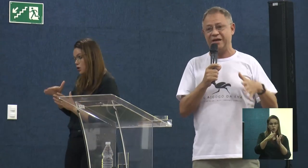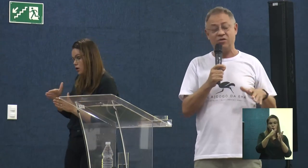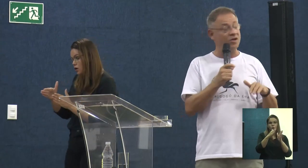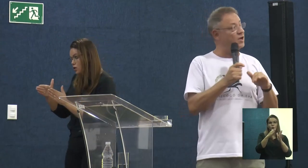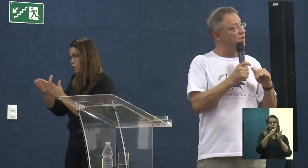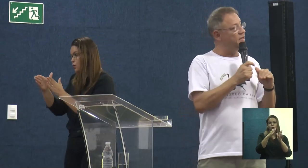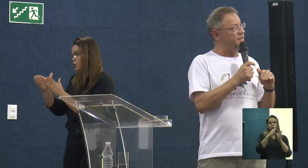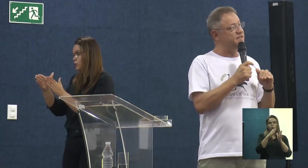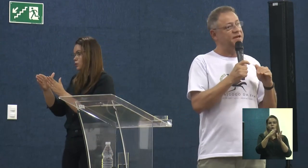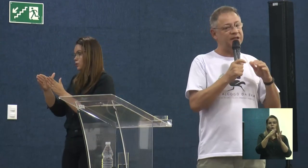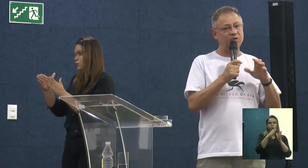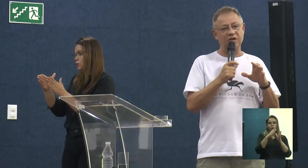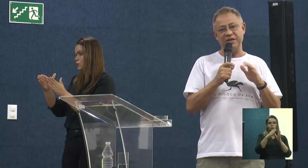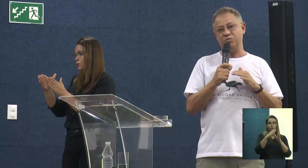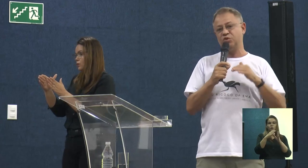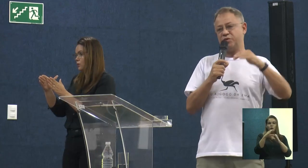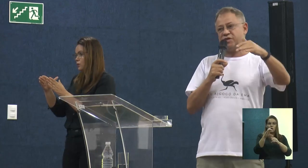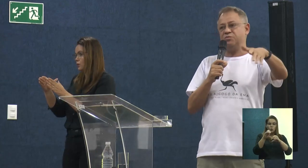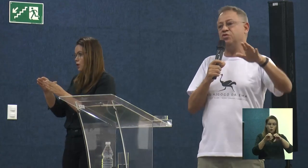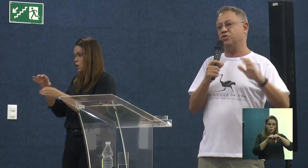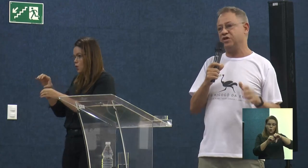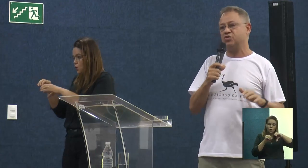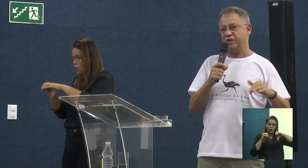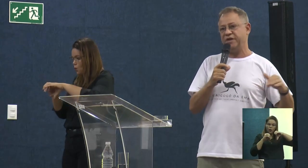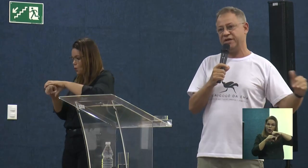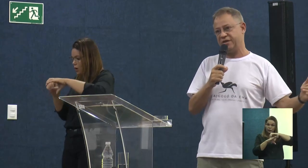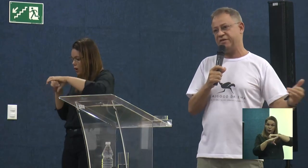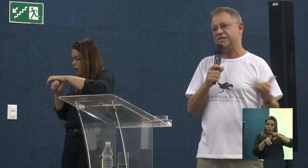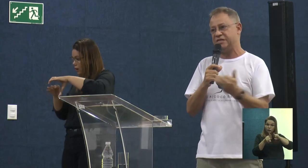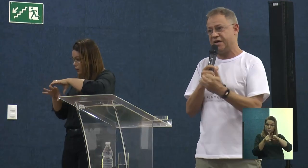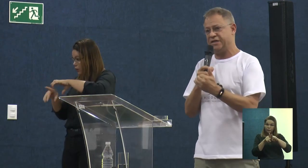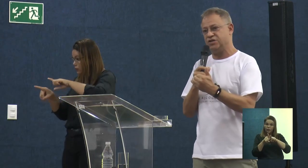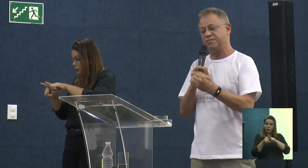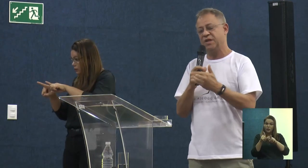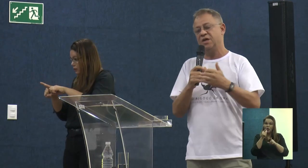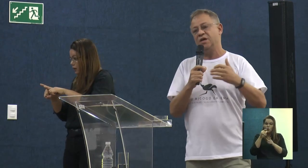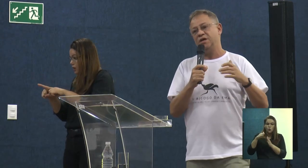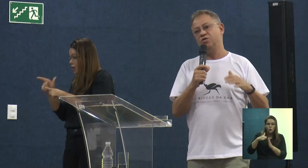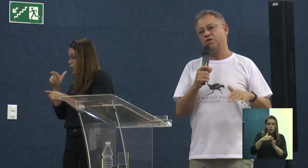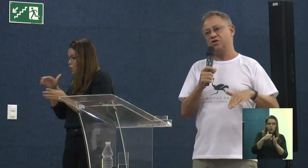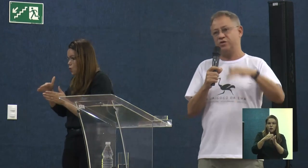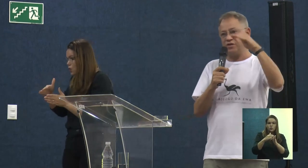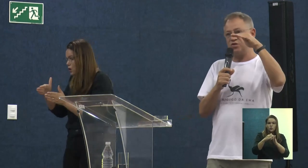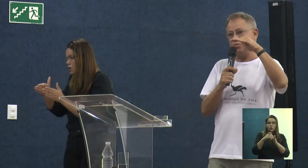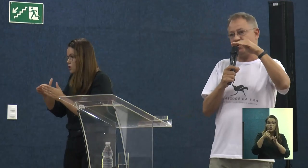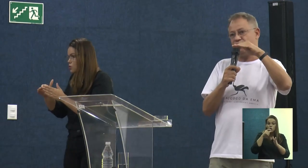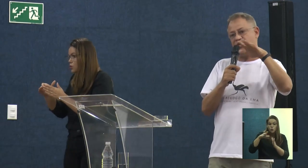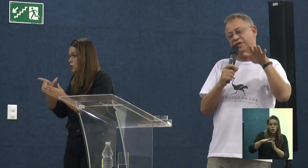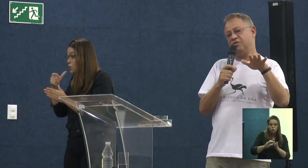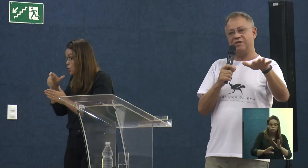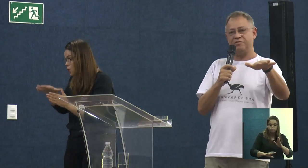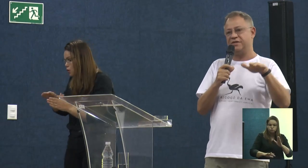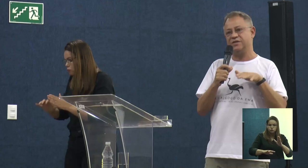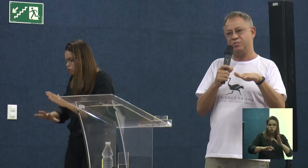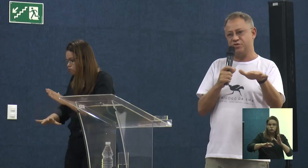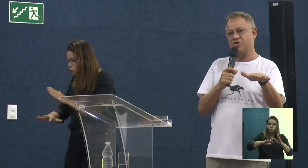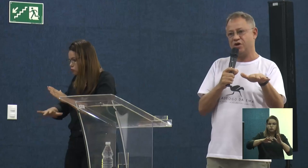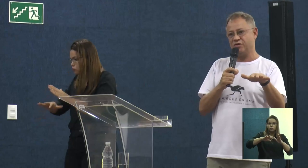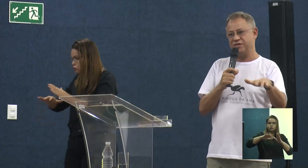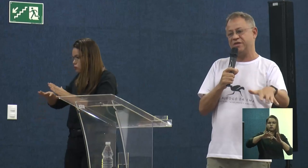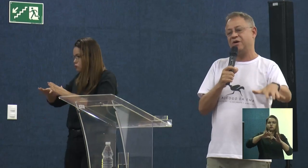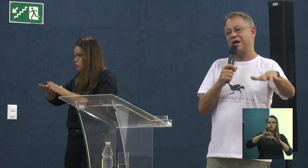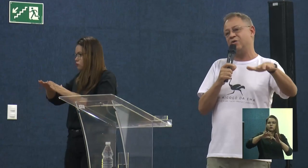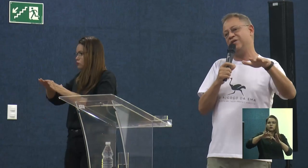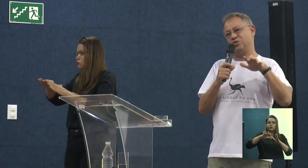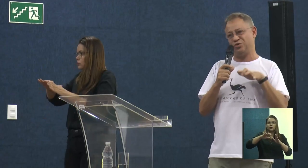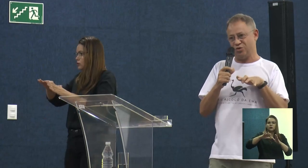Tem um canal. E esse canal, ele está muito próximo do rio Cachoeira, que atravessa a cidade. E o rio Cachoeira subiu e não dava vazão para os